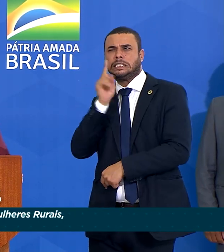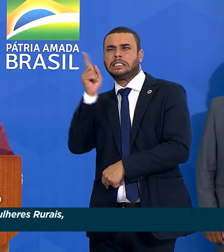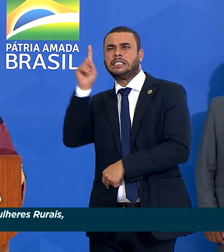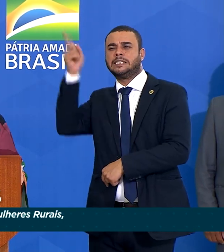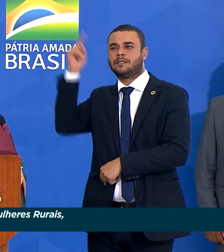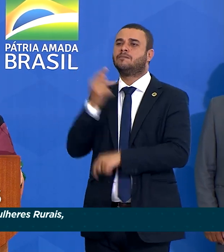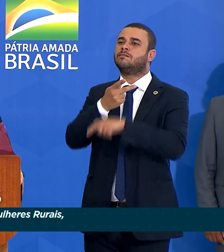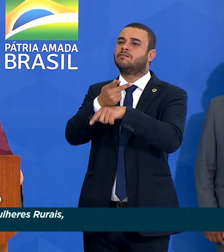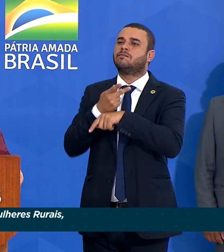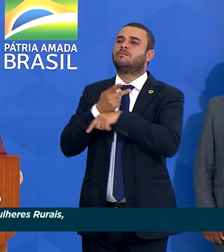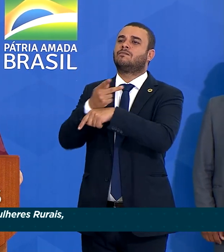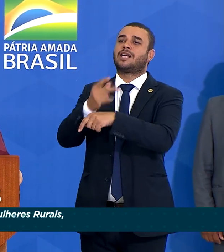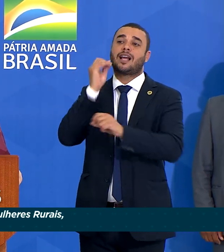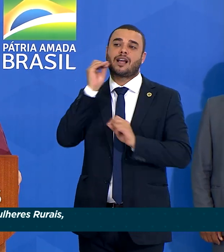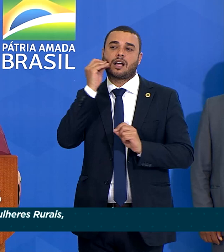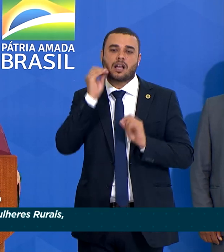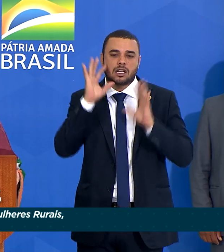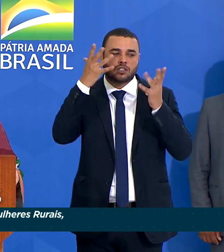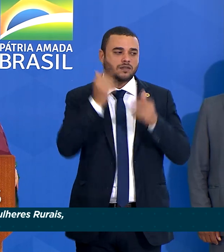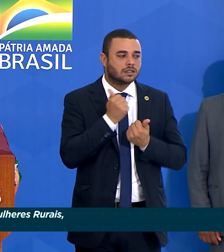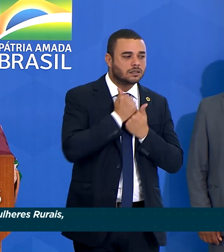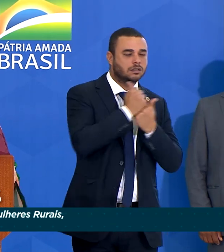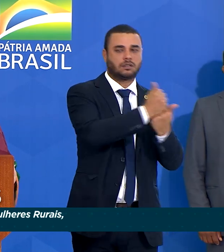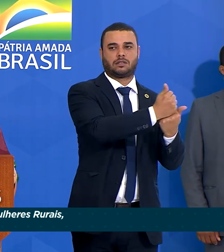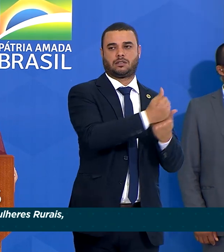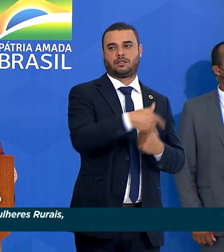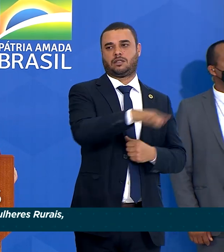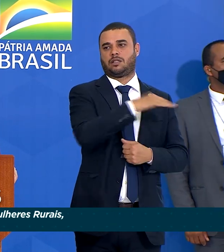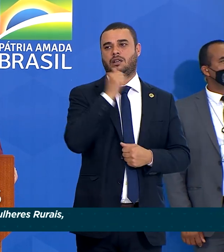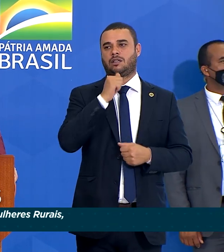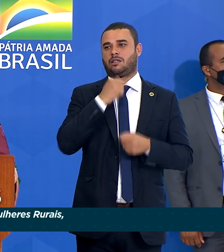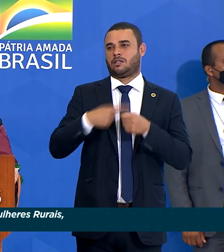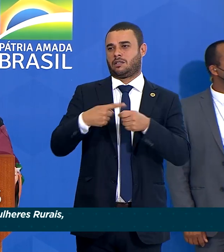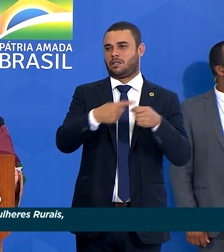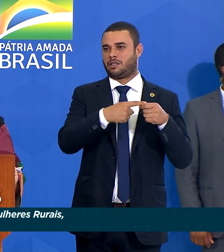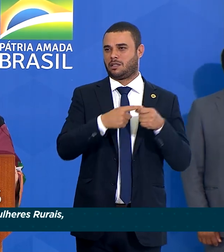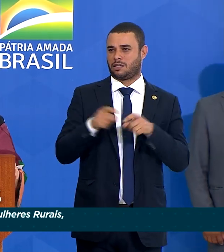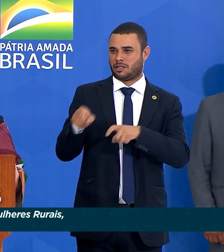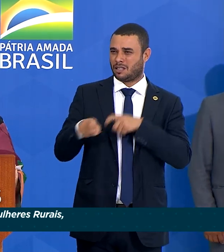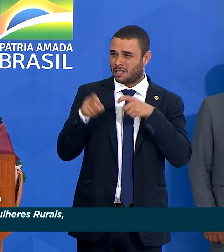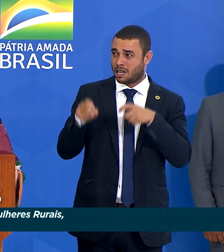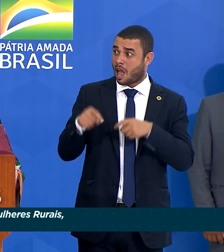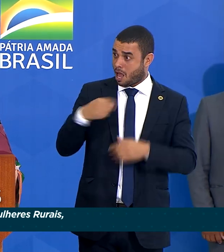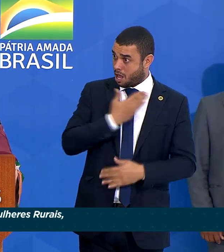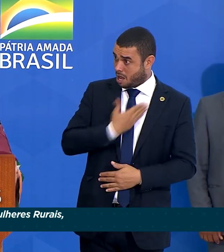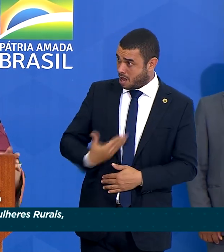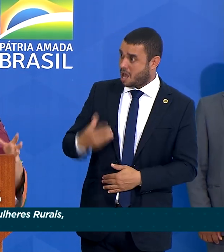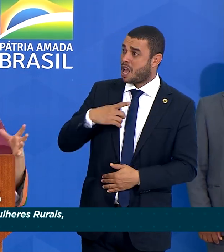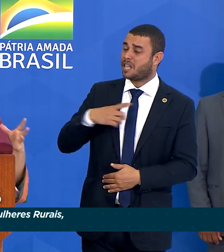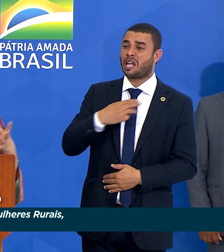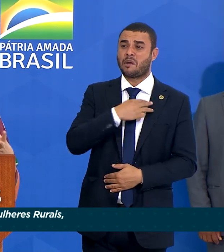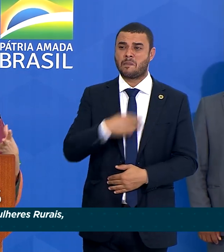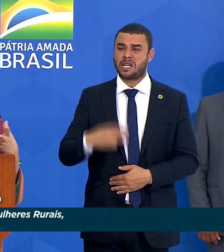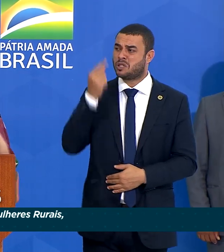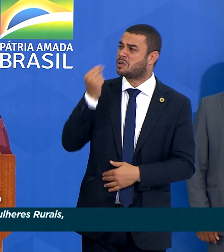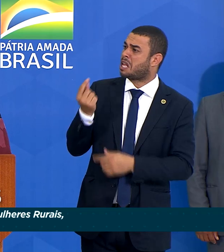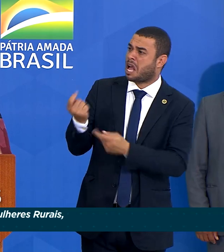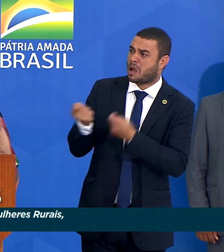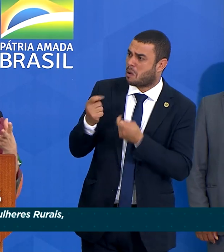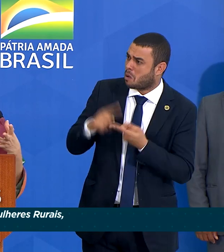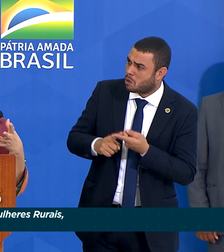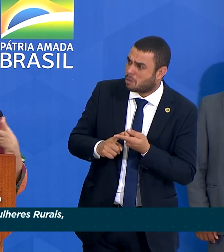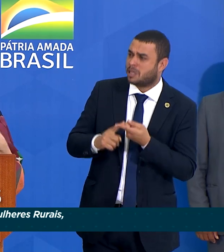Neste governo temos um presidente e um ministro da economia e um monte de ministro que está de